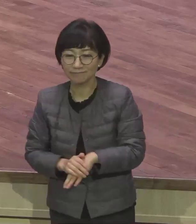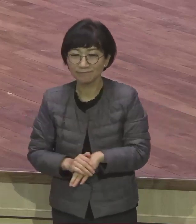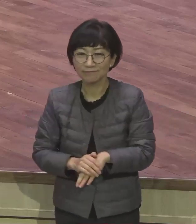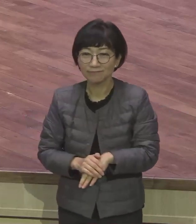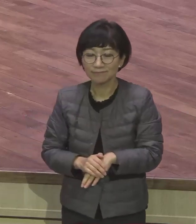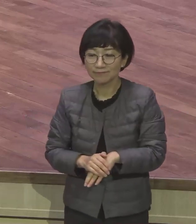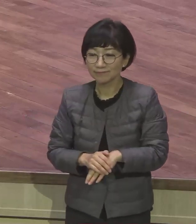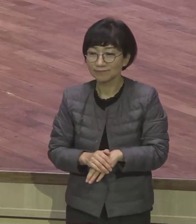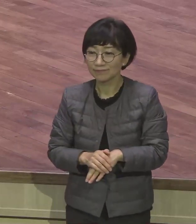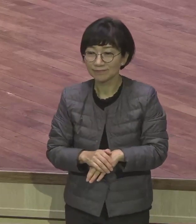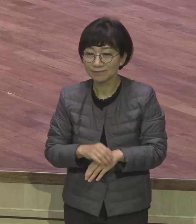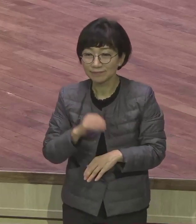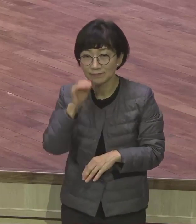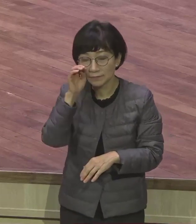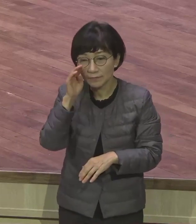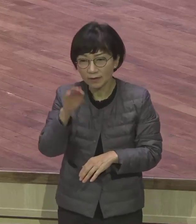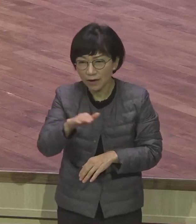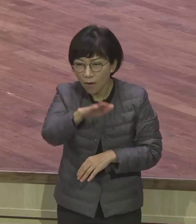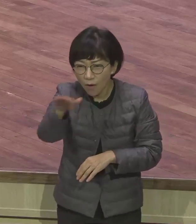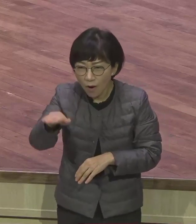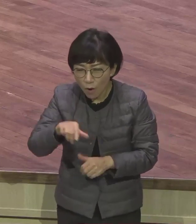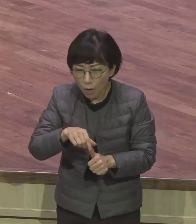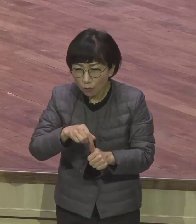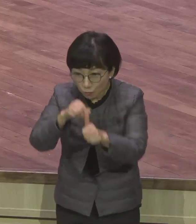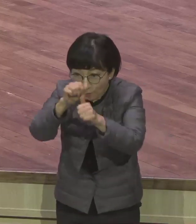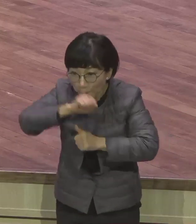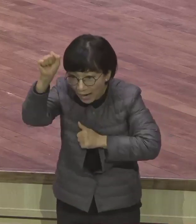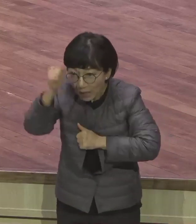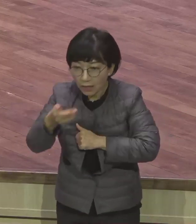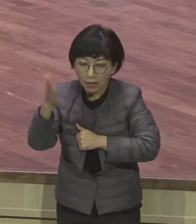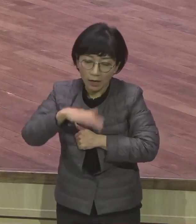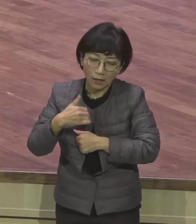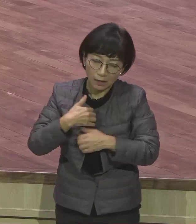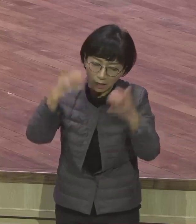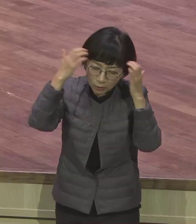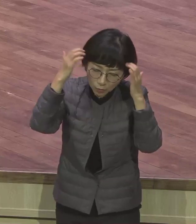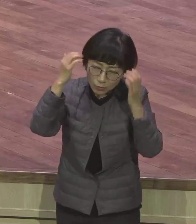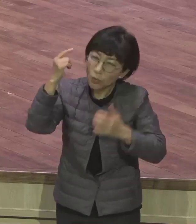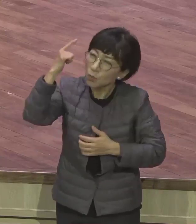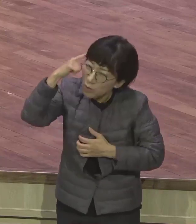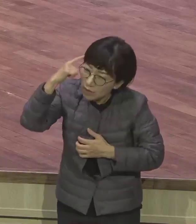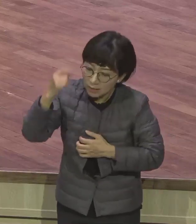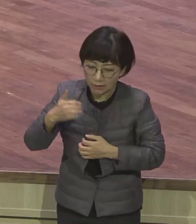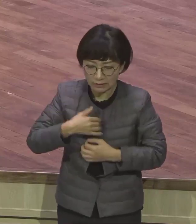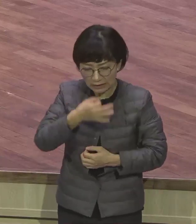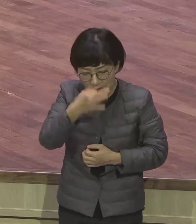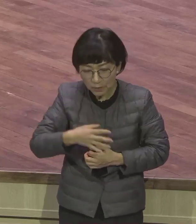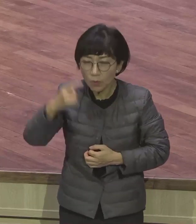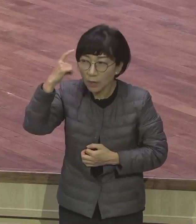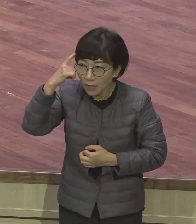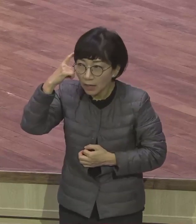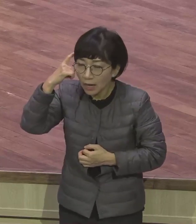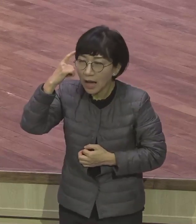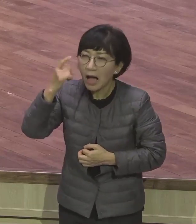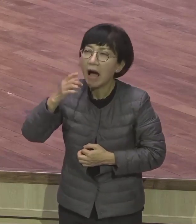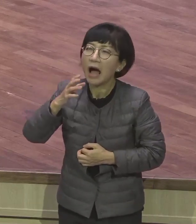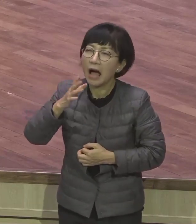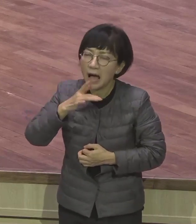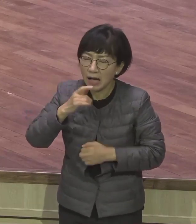들어주시나 왜 나는 어려움 주시나 어려움이 있거든 하나님이 영적 광야를 경험하게 하시는구나